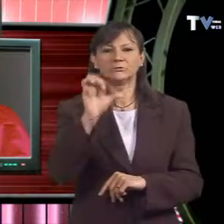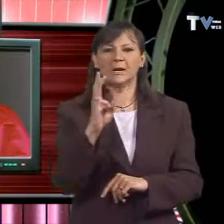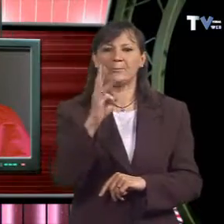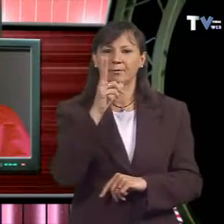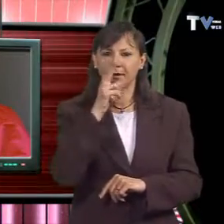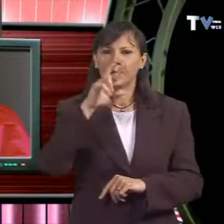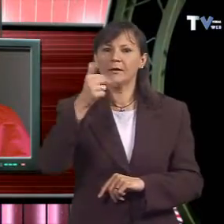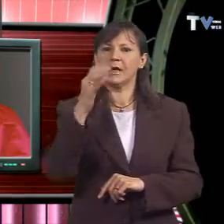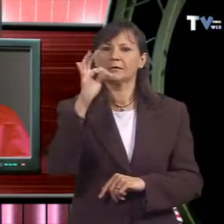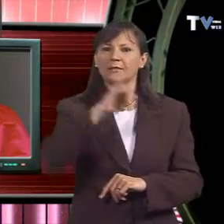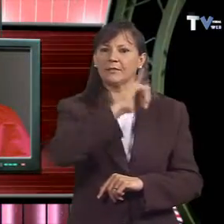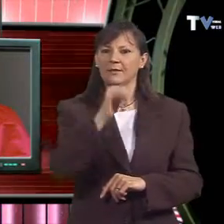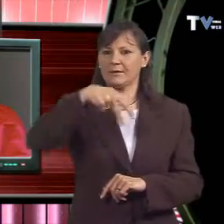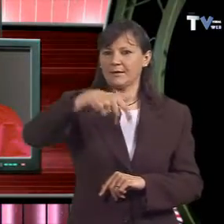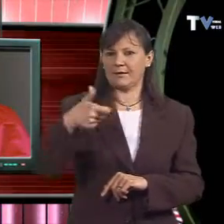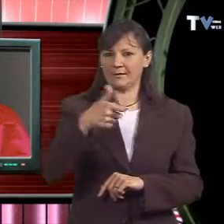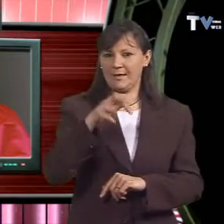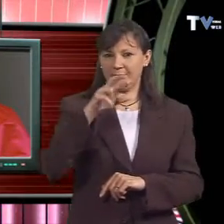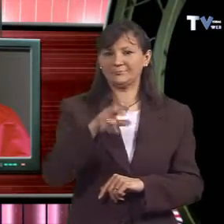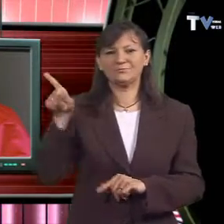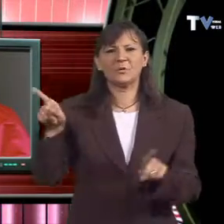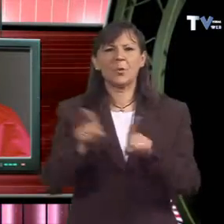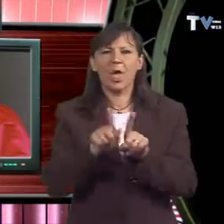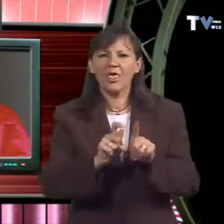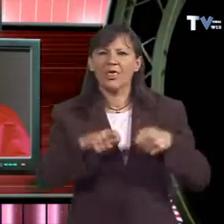El Papa Benet XVI